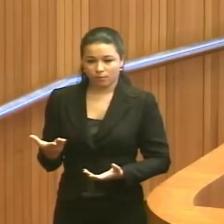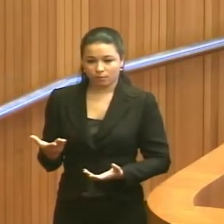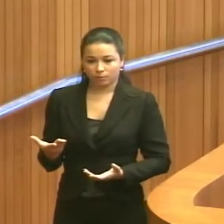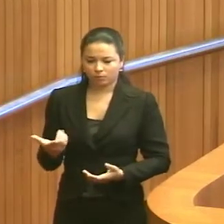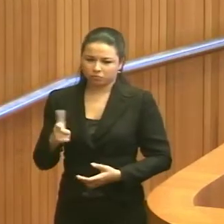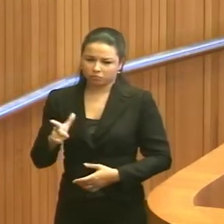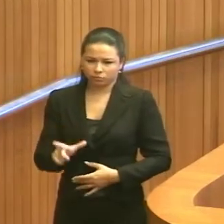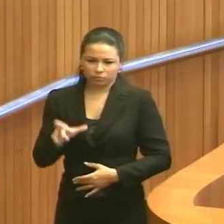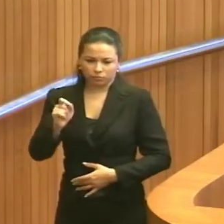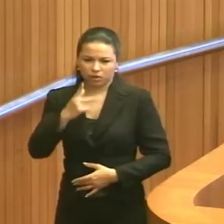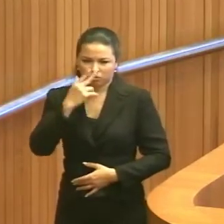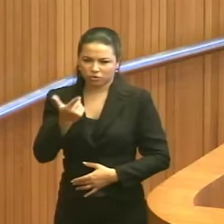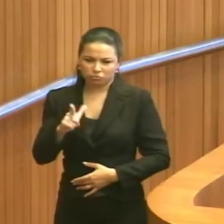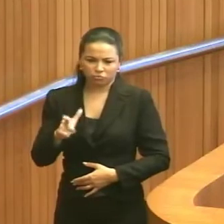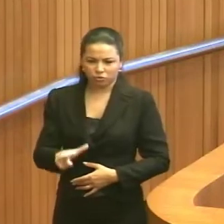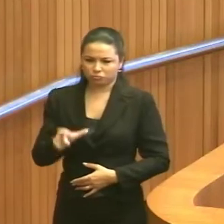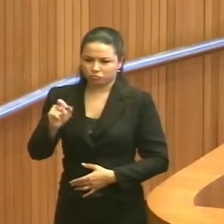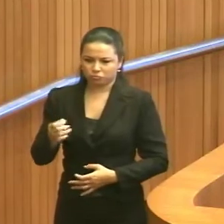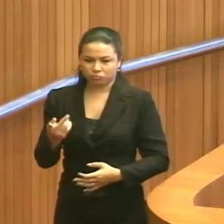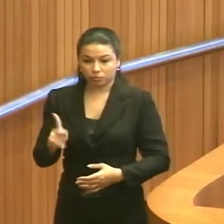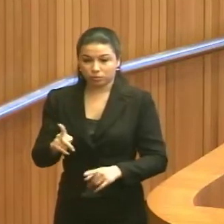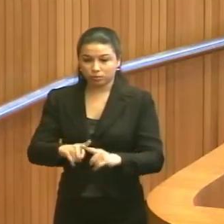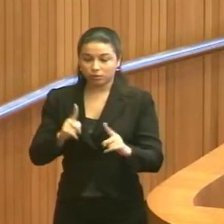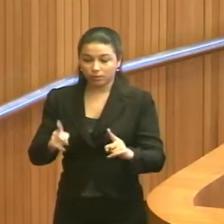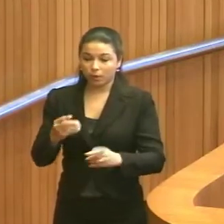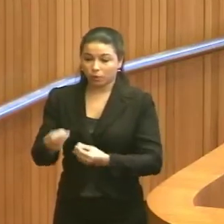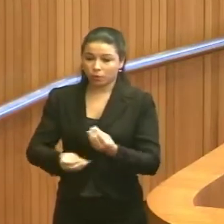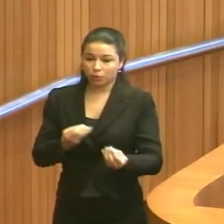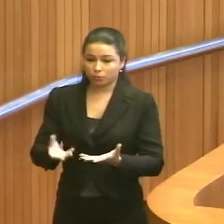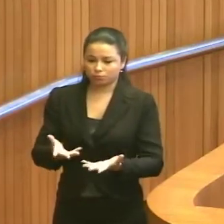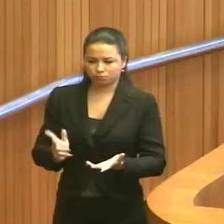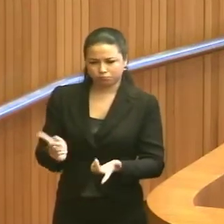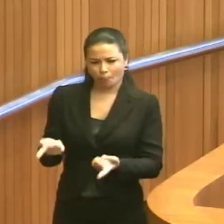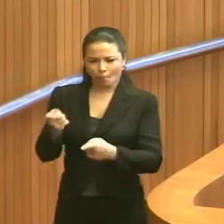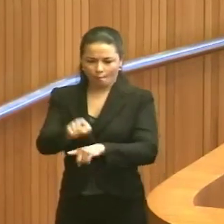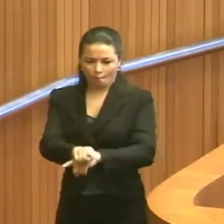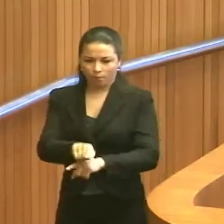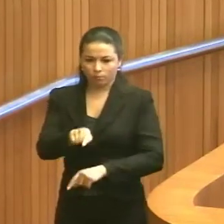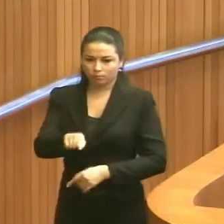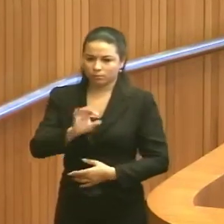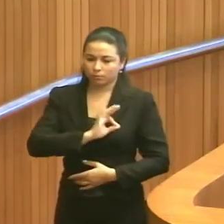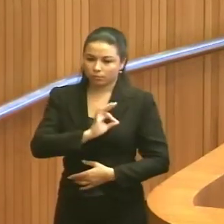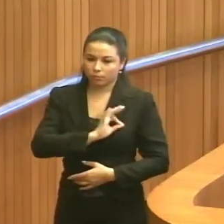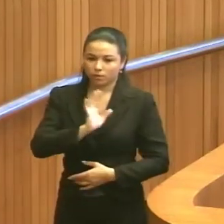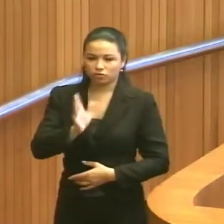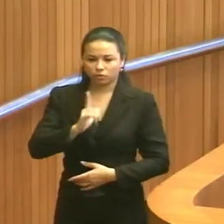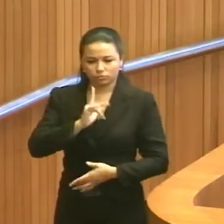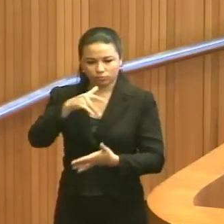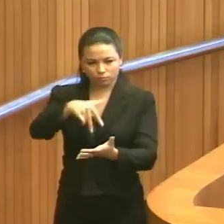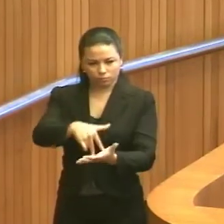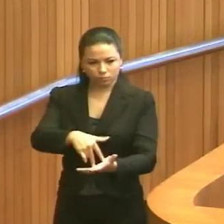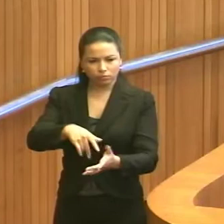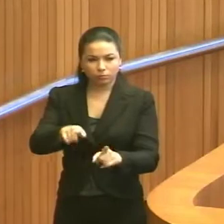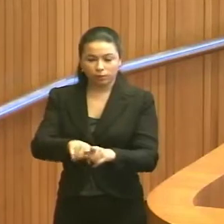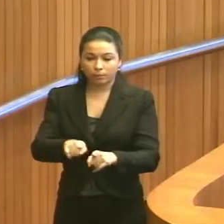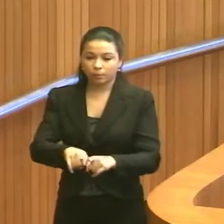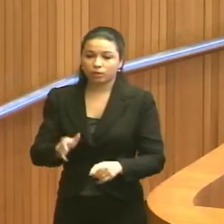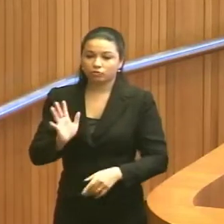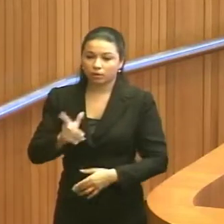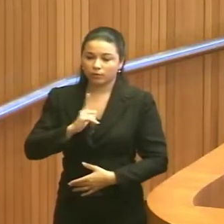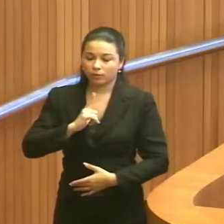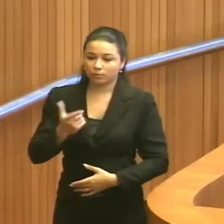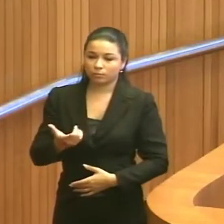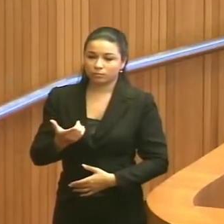não é nem de uma decisão, porque não tinha nem decisão dela, de uma ação arbitrária da polícia que estava ali. Vamos,